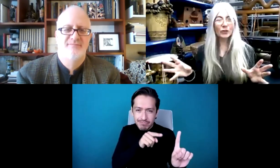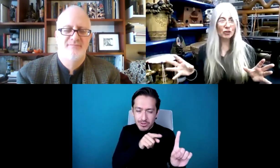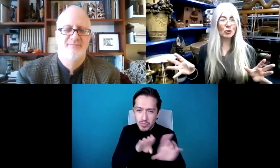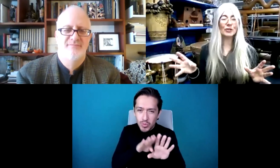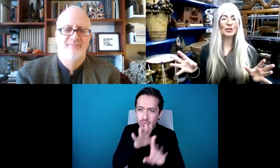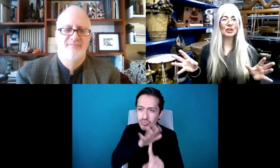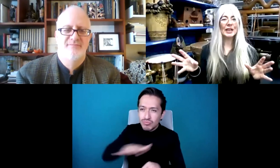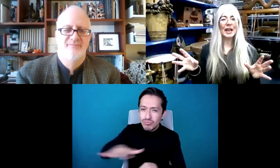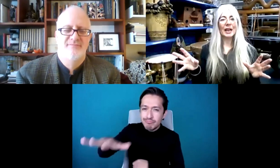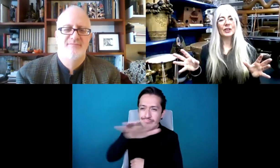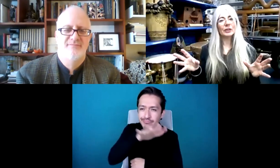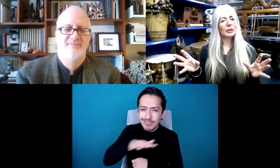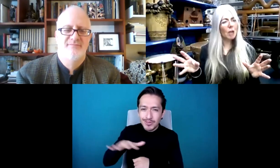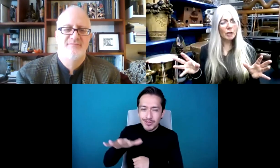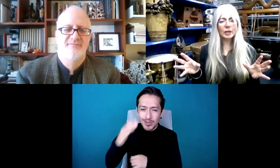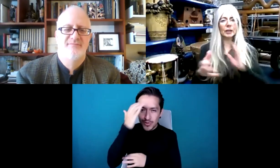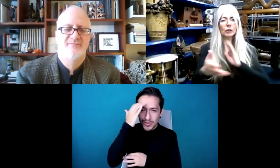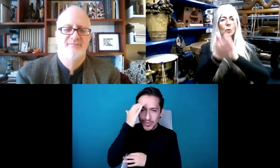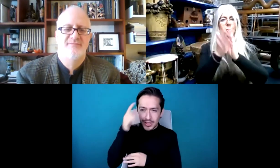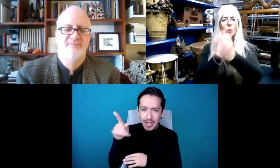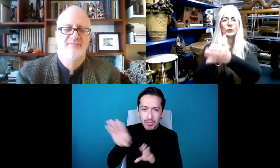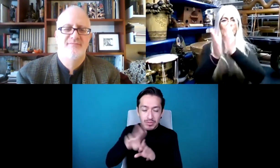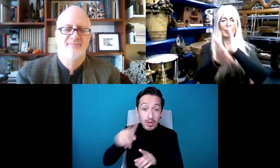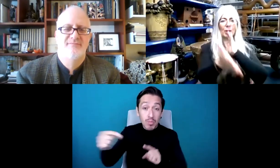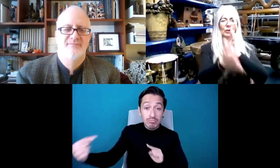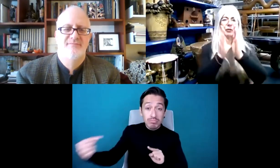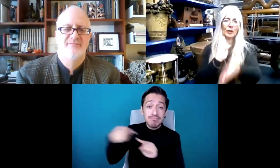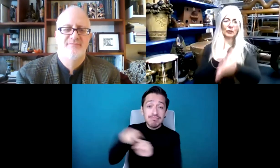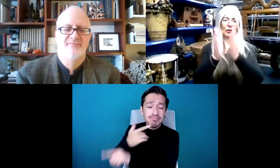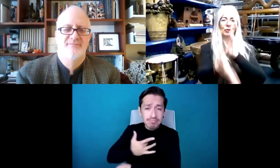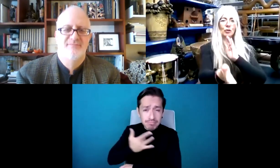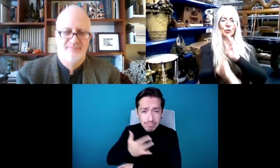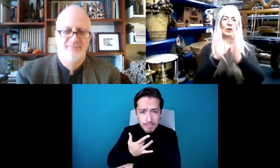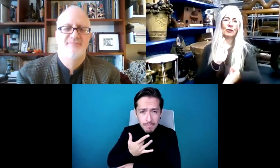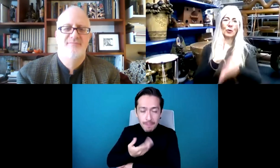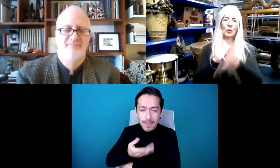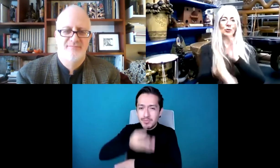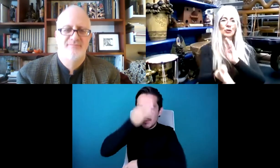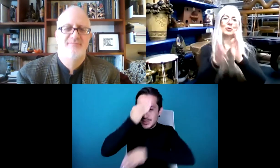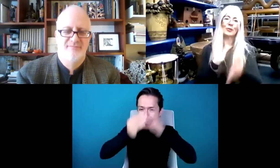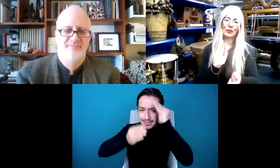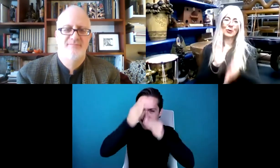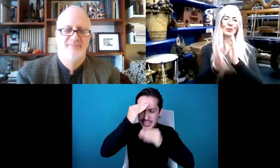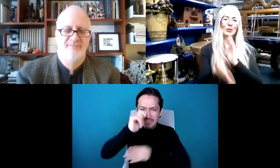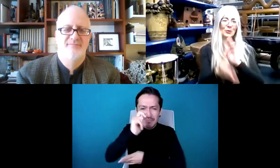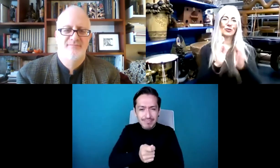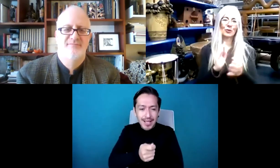colocándose él en una situación. Y creo que el aprendizaje. Y que ver con eso.